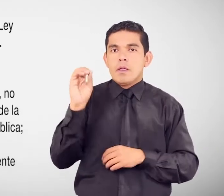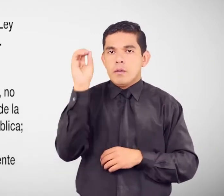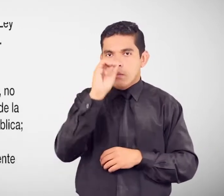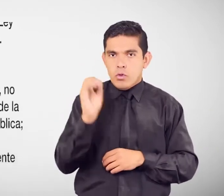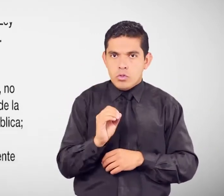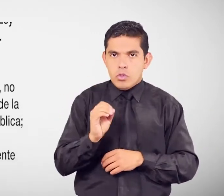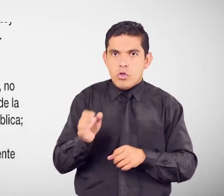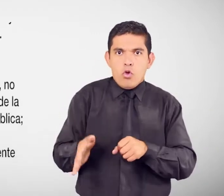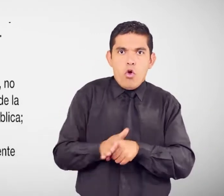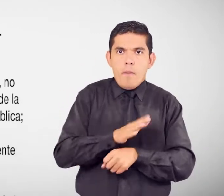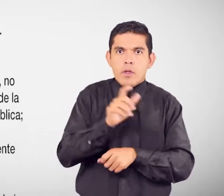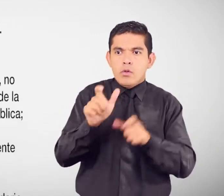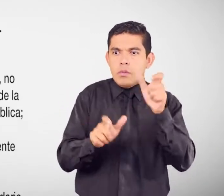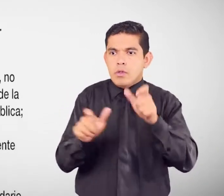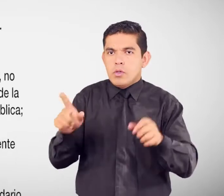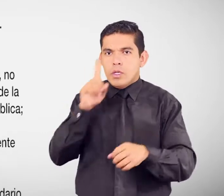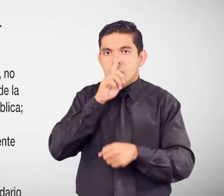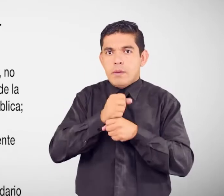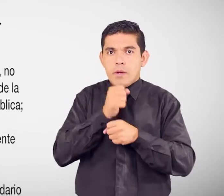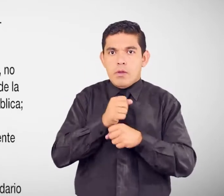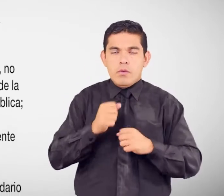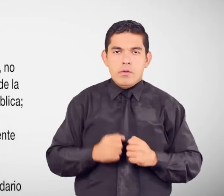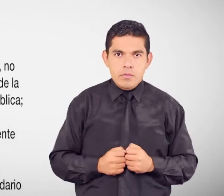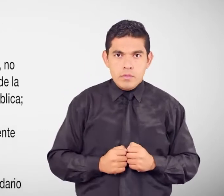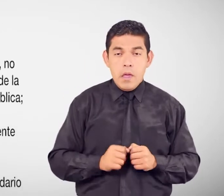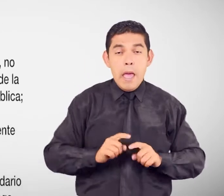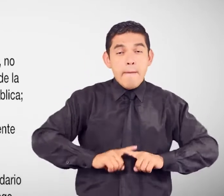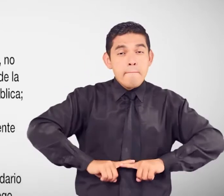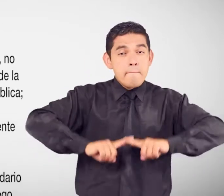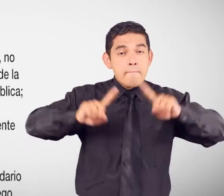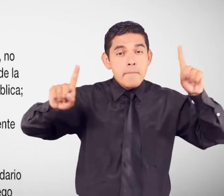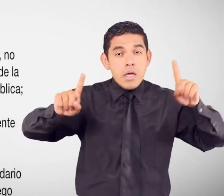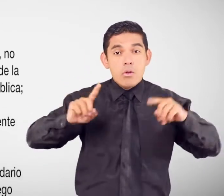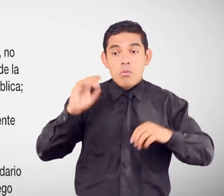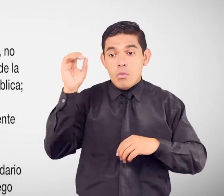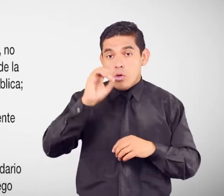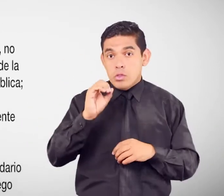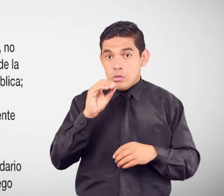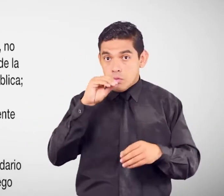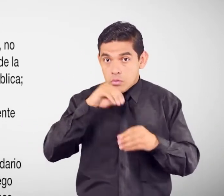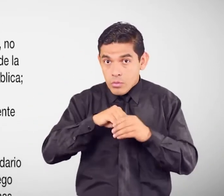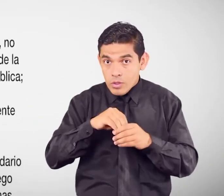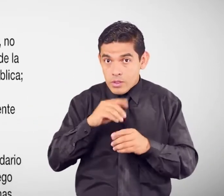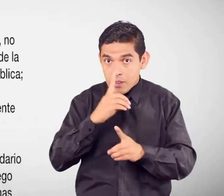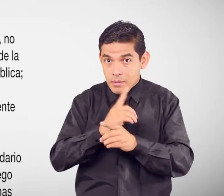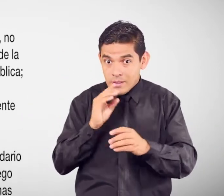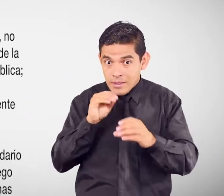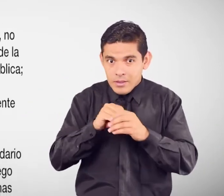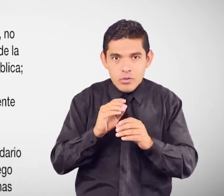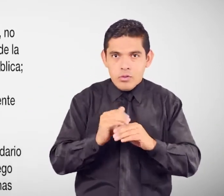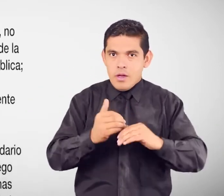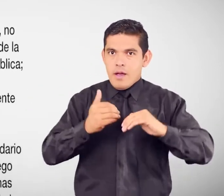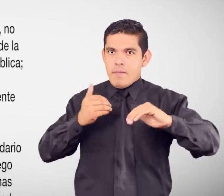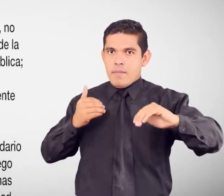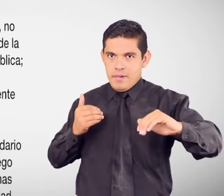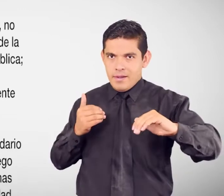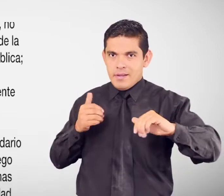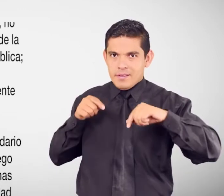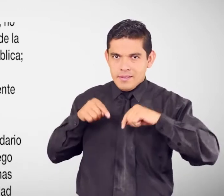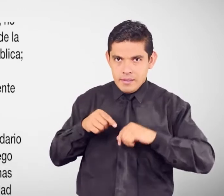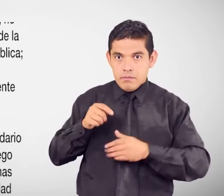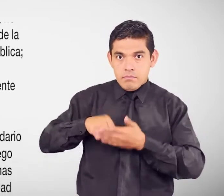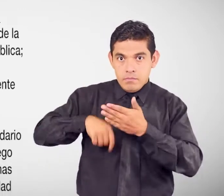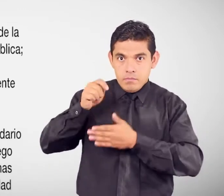entidad pública Se exceptúa de este porcentaje A las personas con discapacidad debidamente calificadas